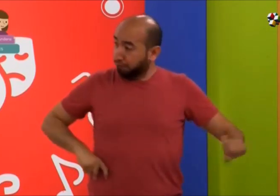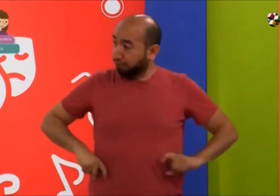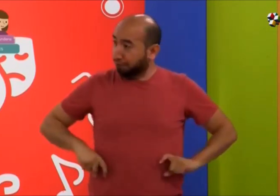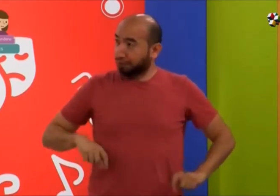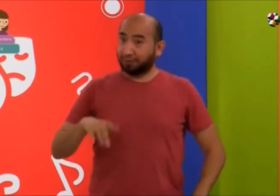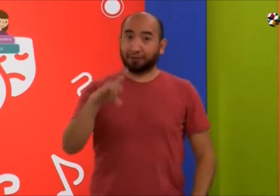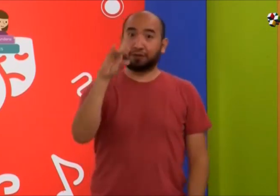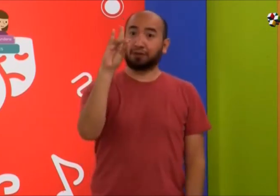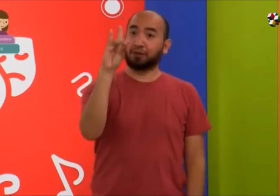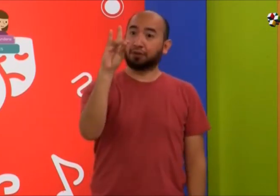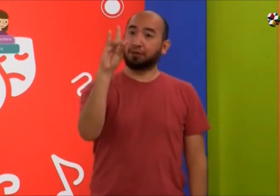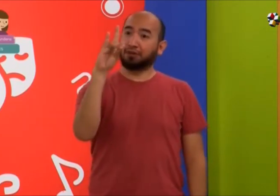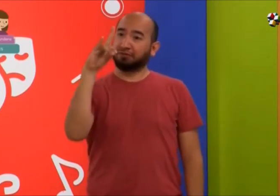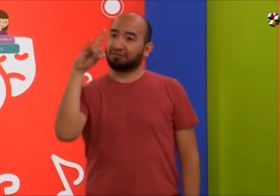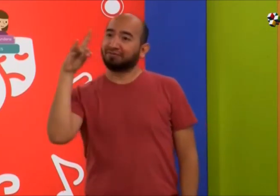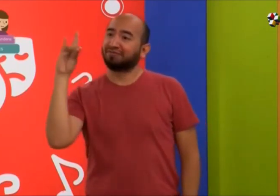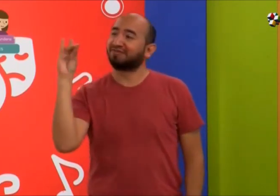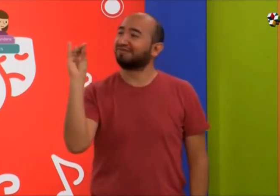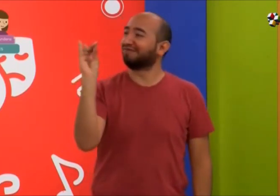Creo que ya sé cuál es.